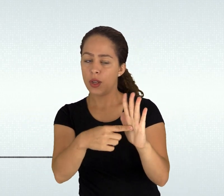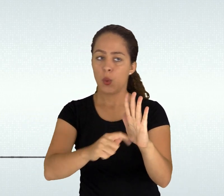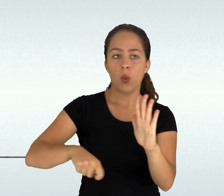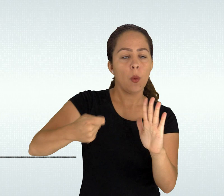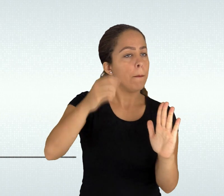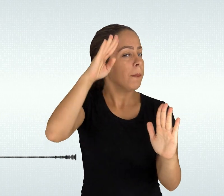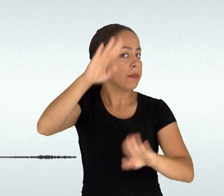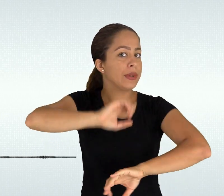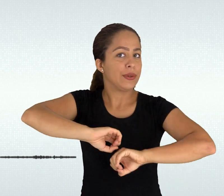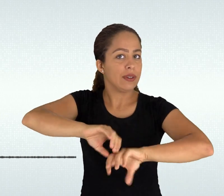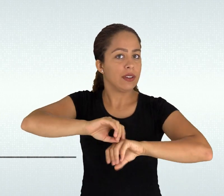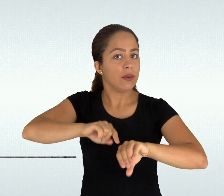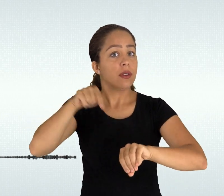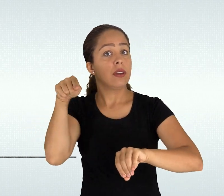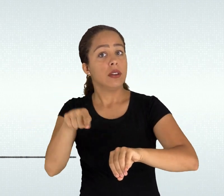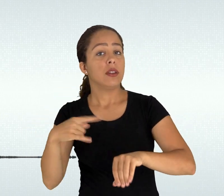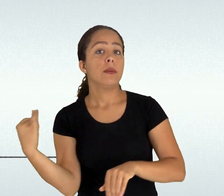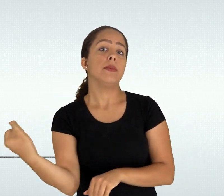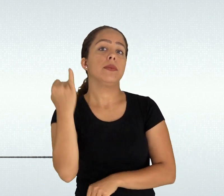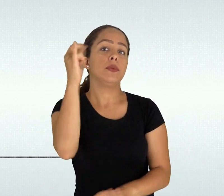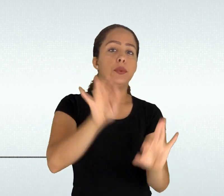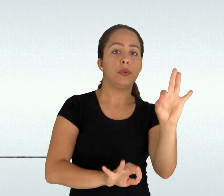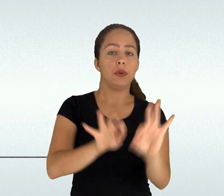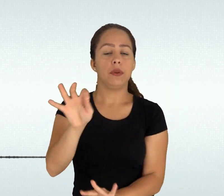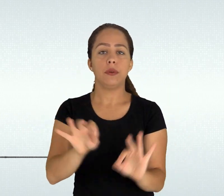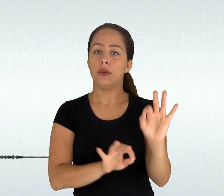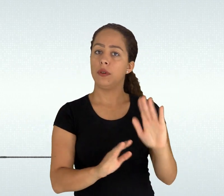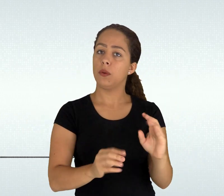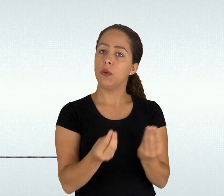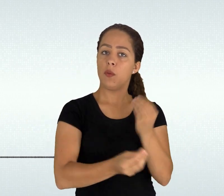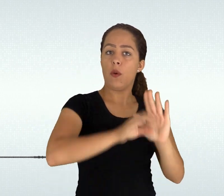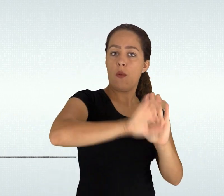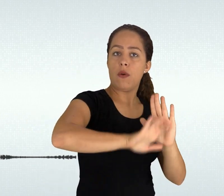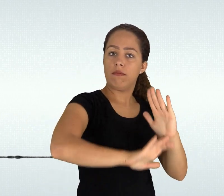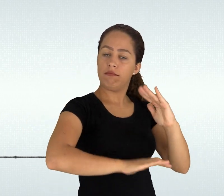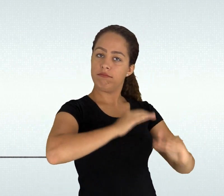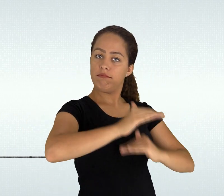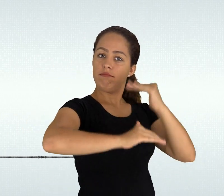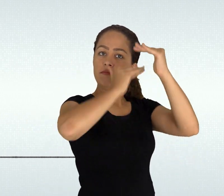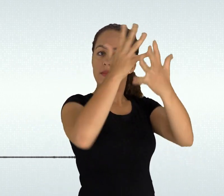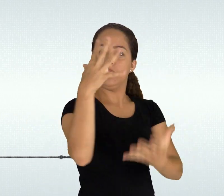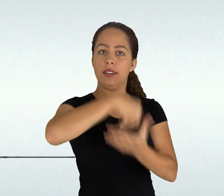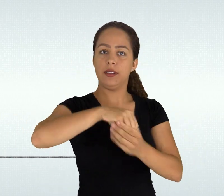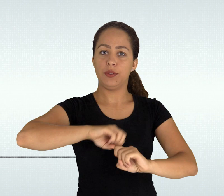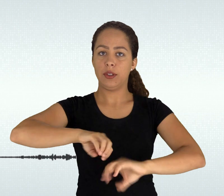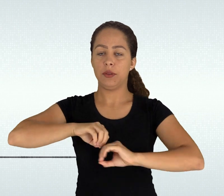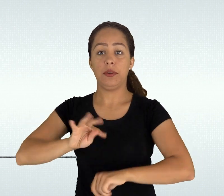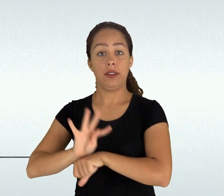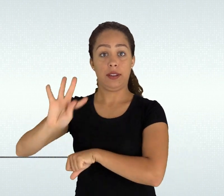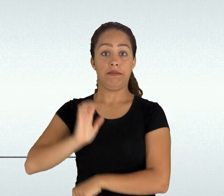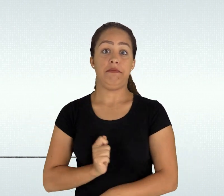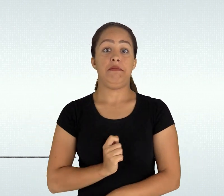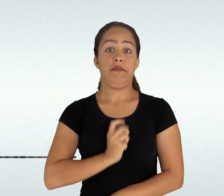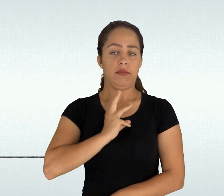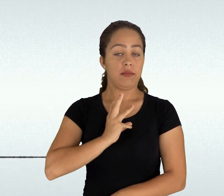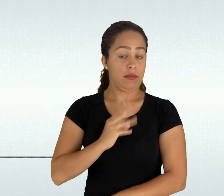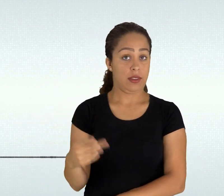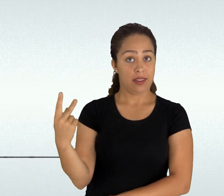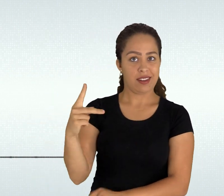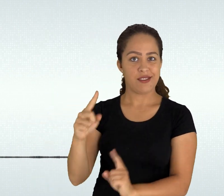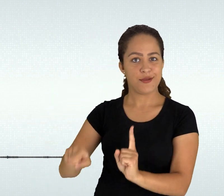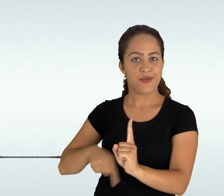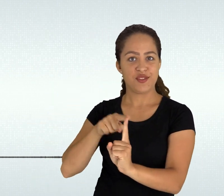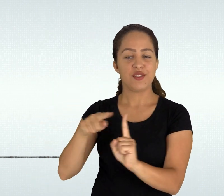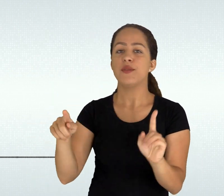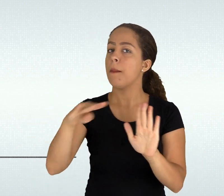seleção de informações de fontes confiáveis a interpretação e elaboração dessas informações assim